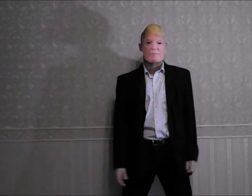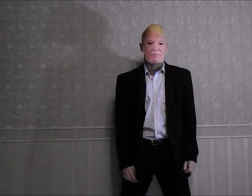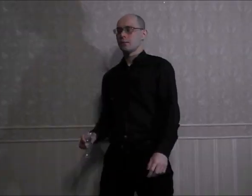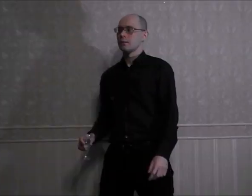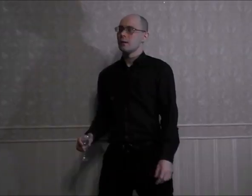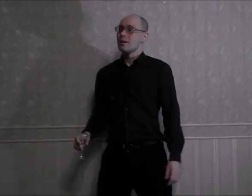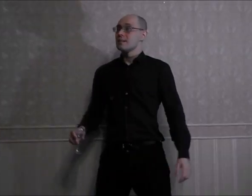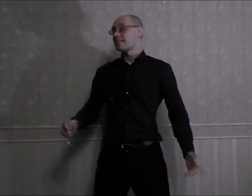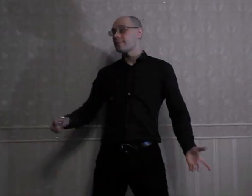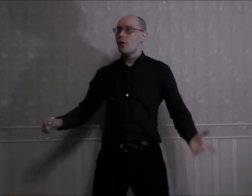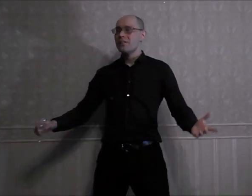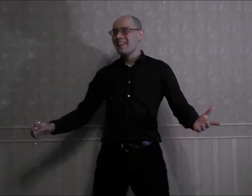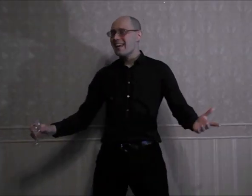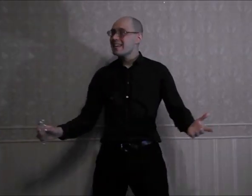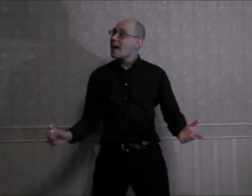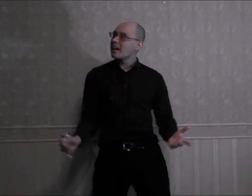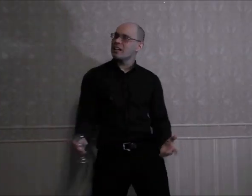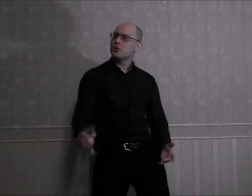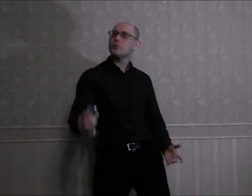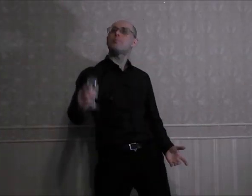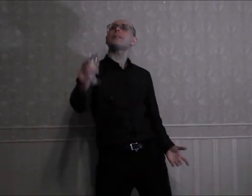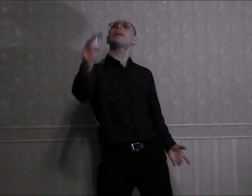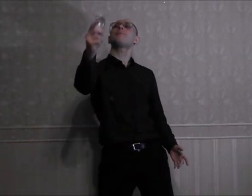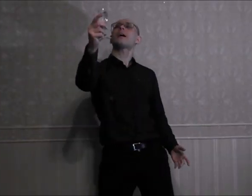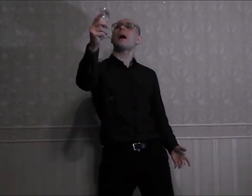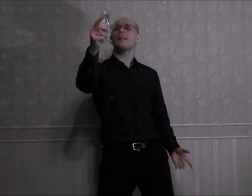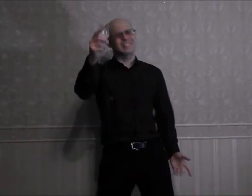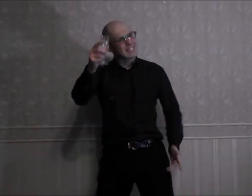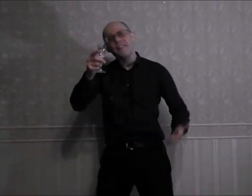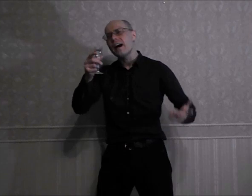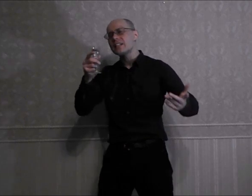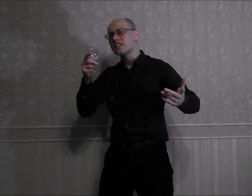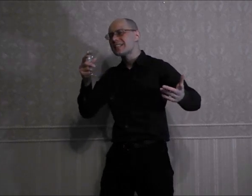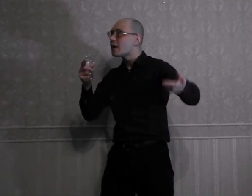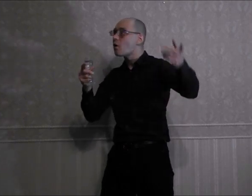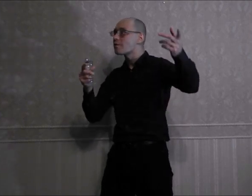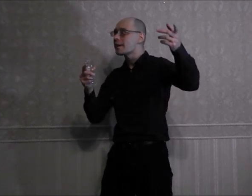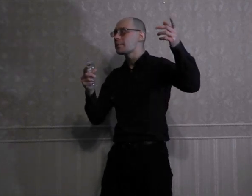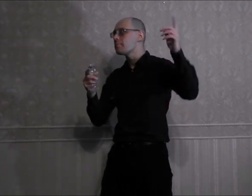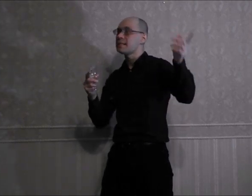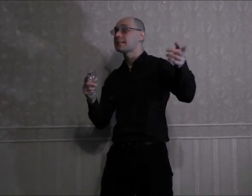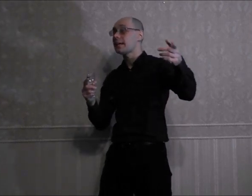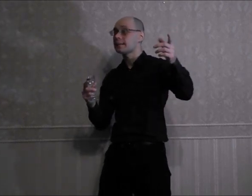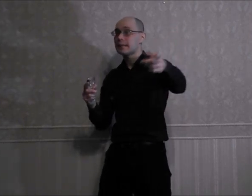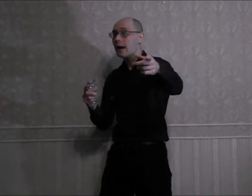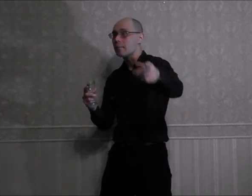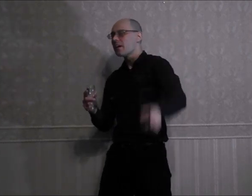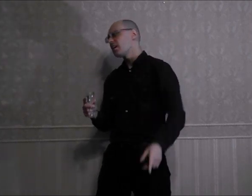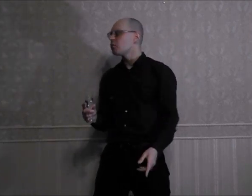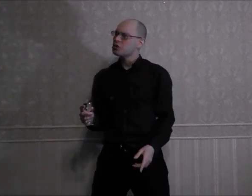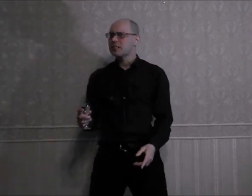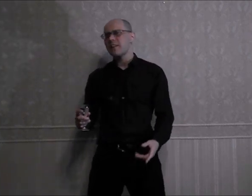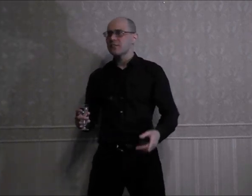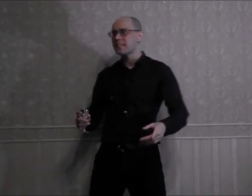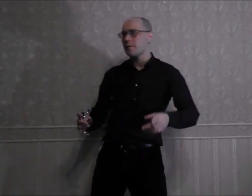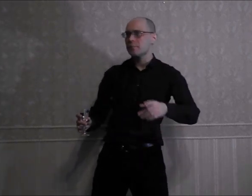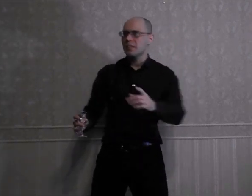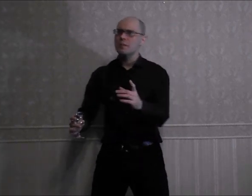Сегодня я хочу поднять бокал За ваше здоровье, мистер Трамп И уж совсем ты